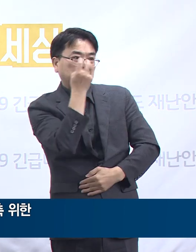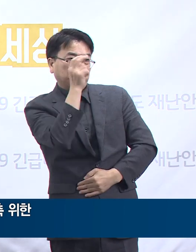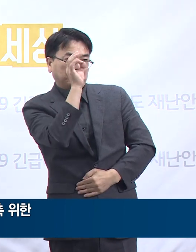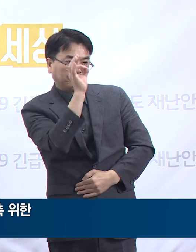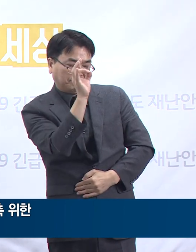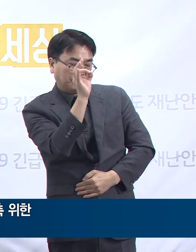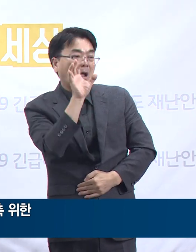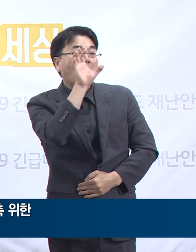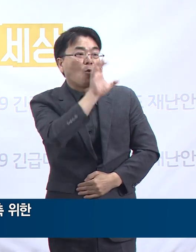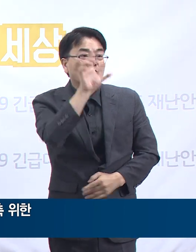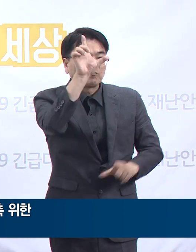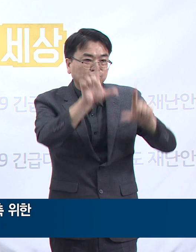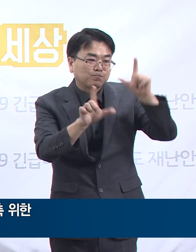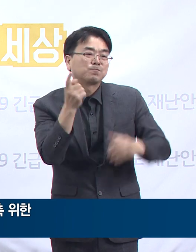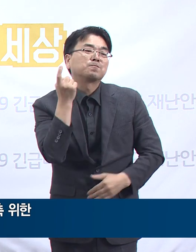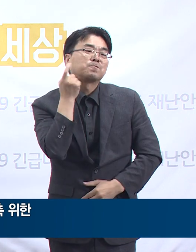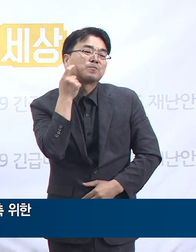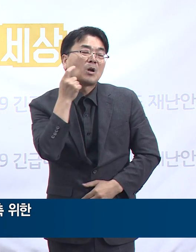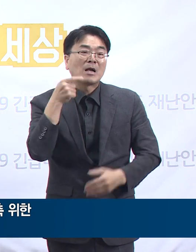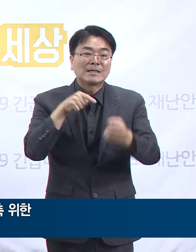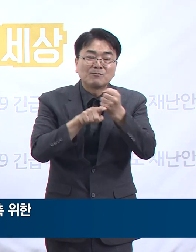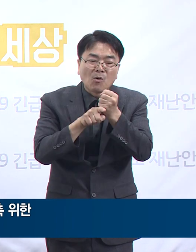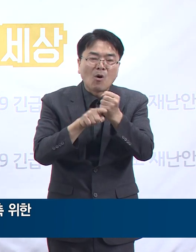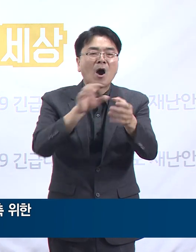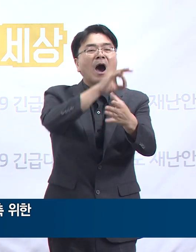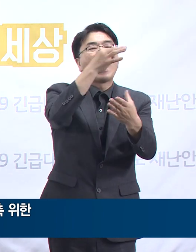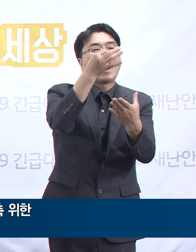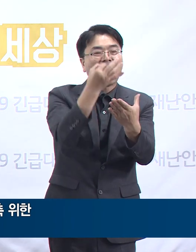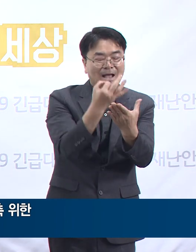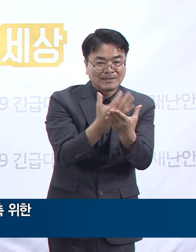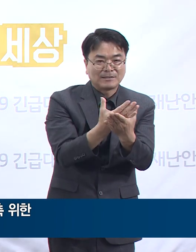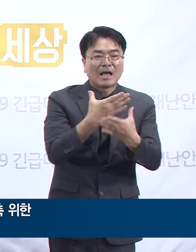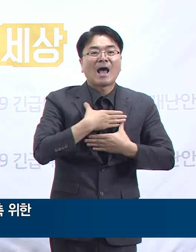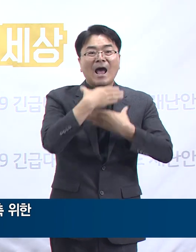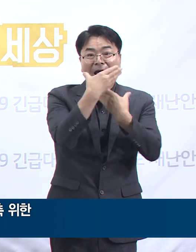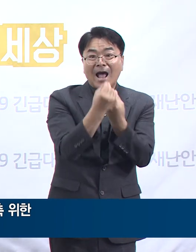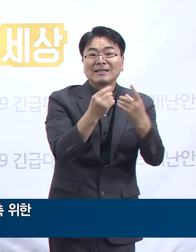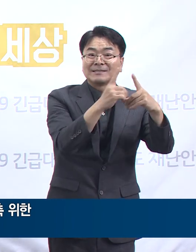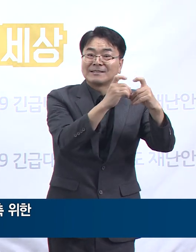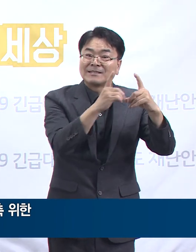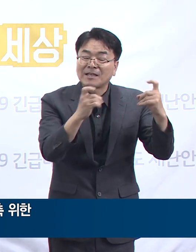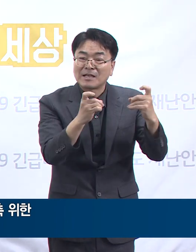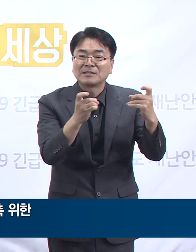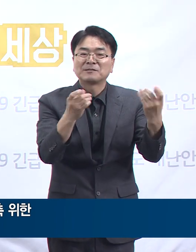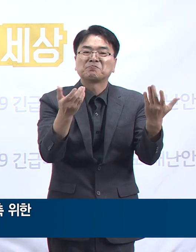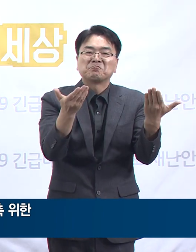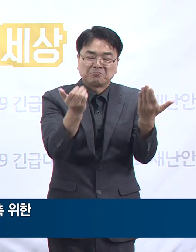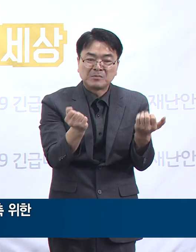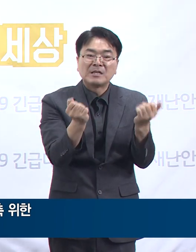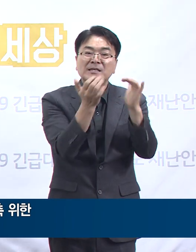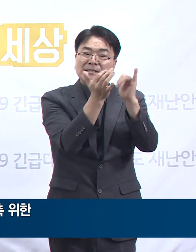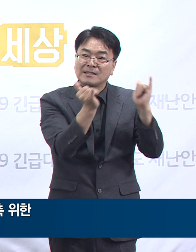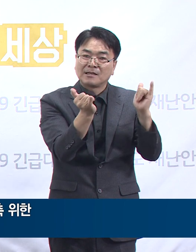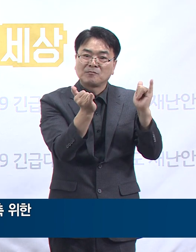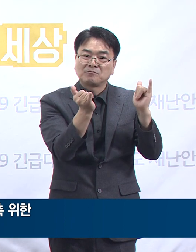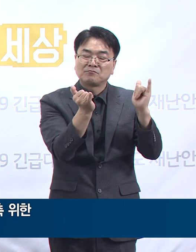훈련 상황은 경기도 안성의료원에서 코로나19 확진 중환자가 전날 기도사건 및 인공호기를 적용하고